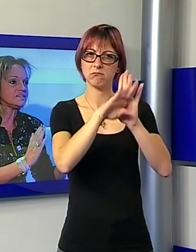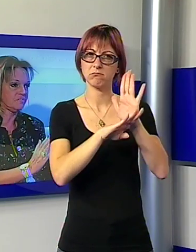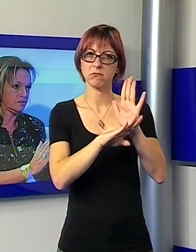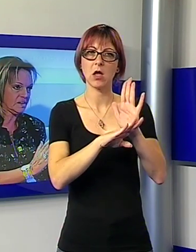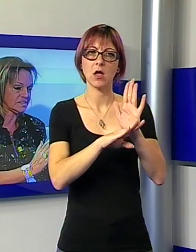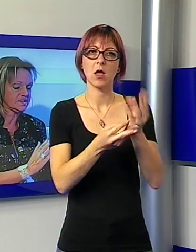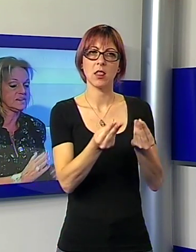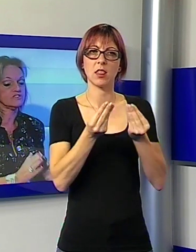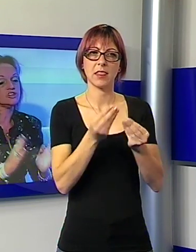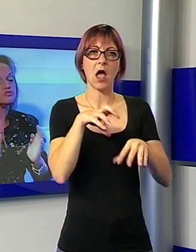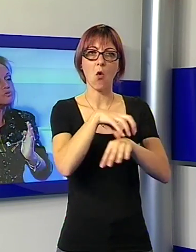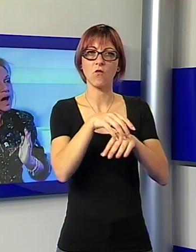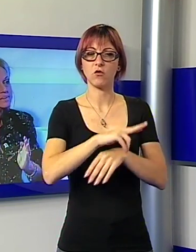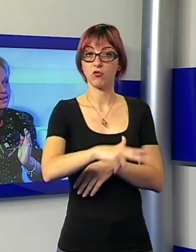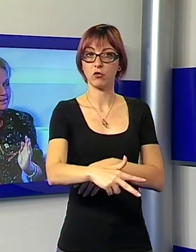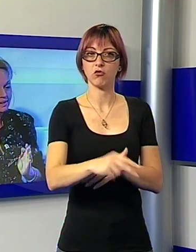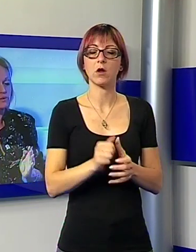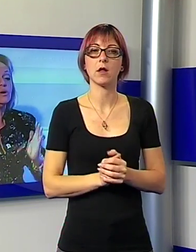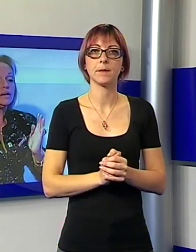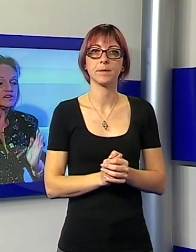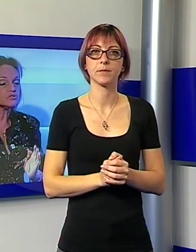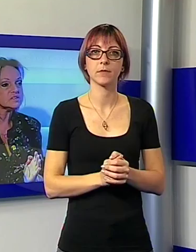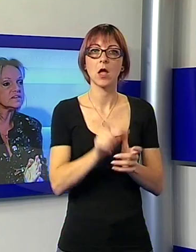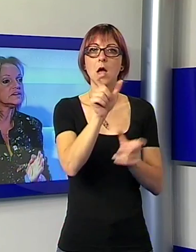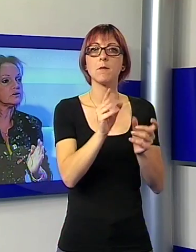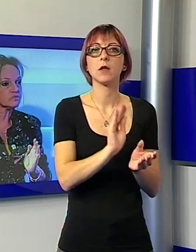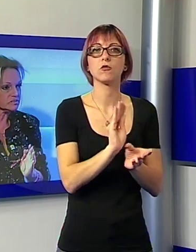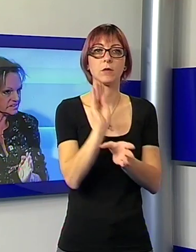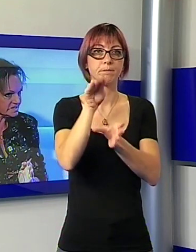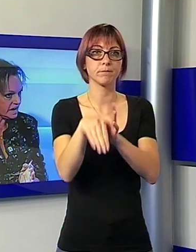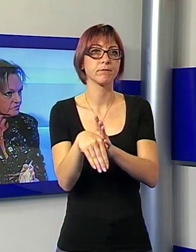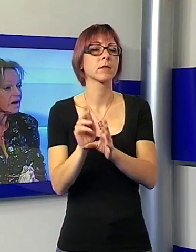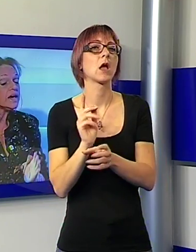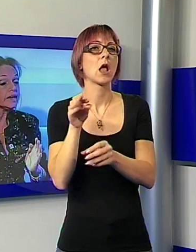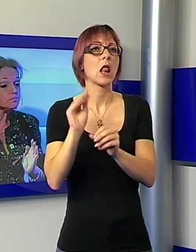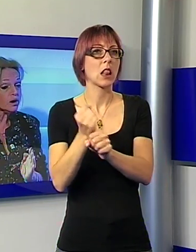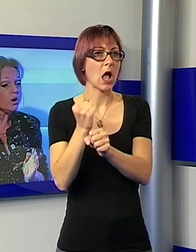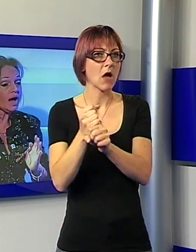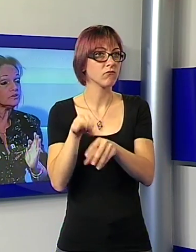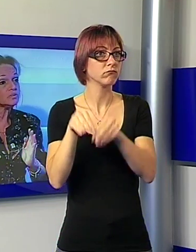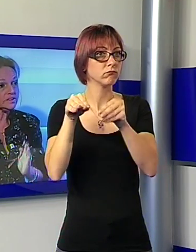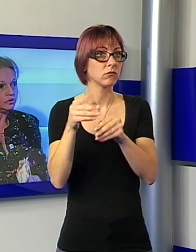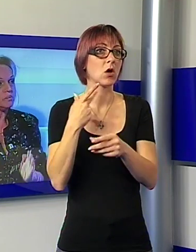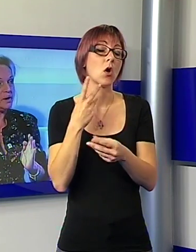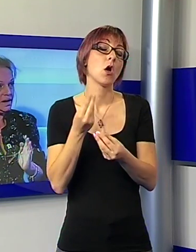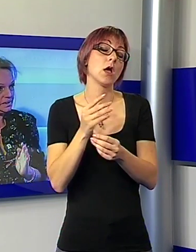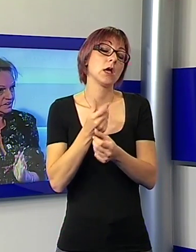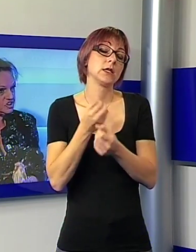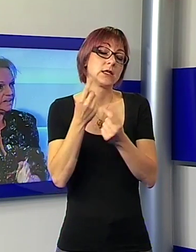regionale. Queste emissioni in ruolo sono di portata epocale, ha detto, e non potevano non creare qualche problema. E alla fine c'è anche il